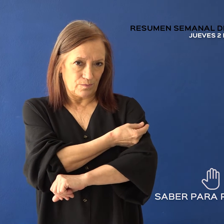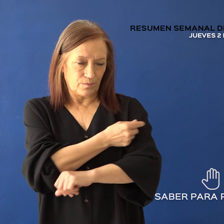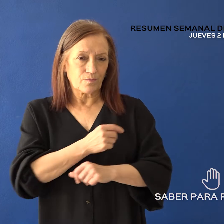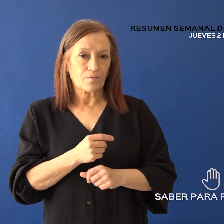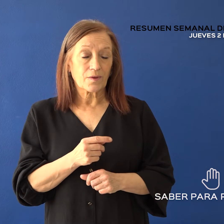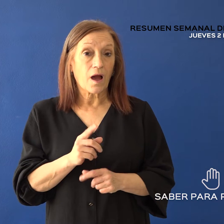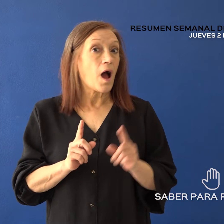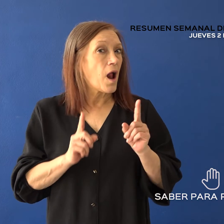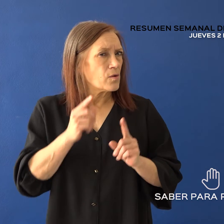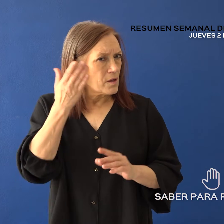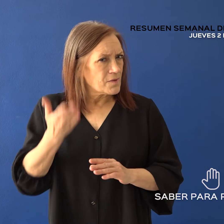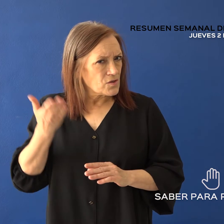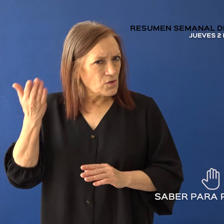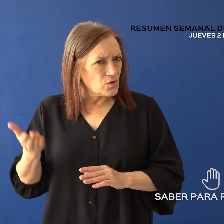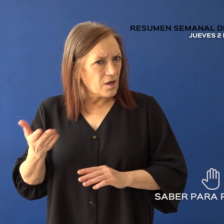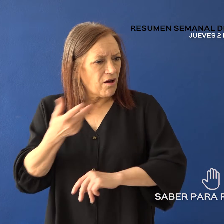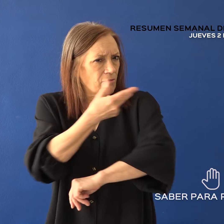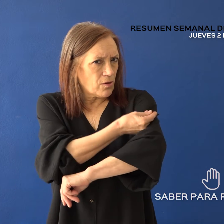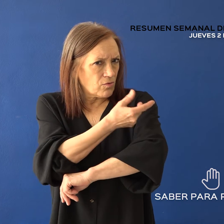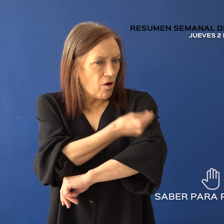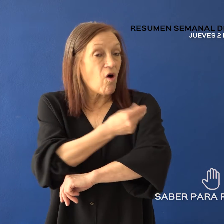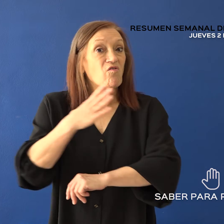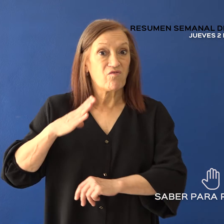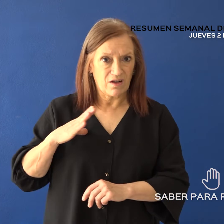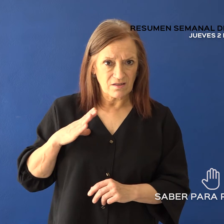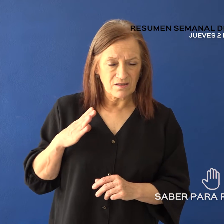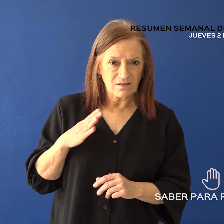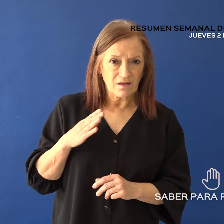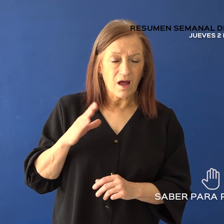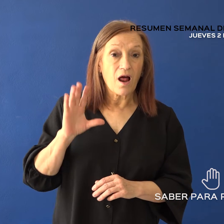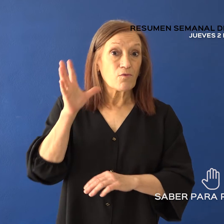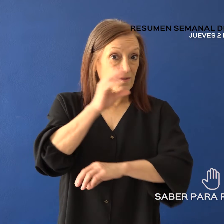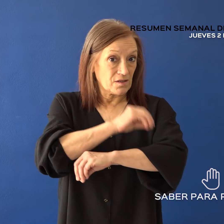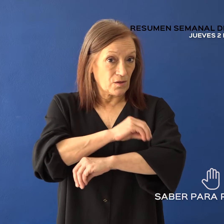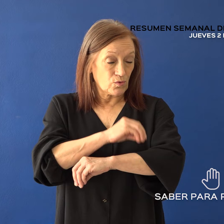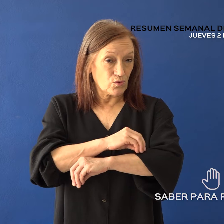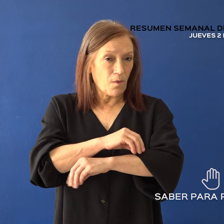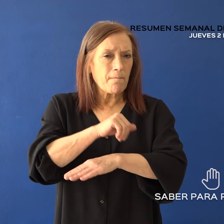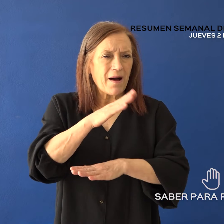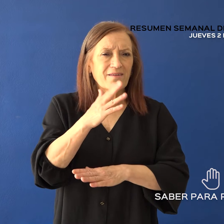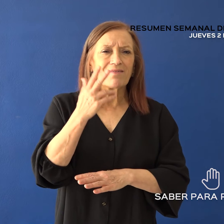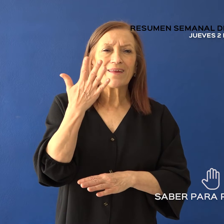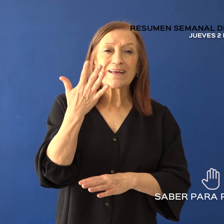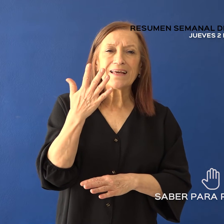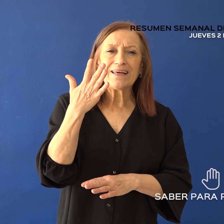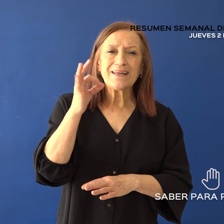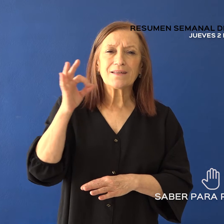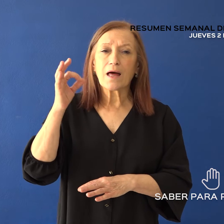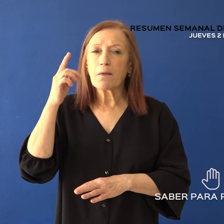Aún hay gente que no está vacunada. La provincia lleva más de 506.000 dosis